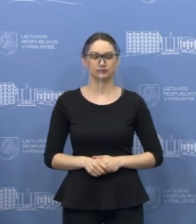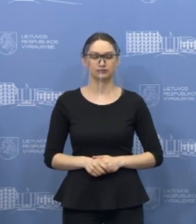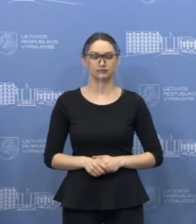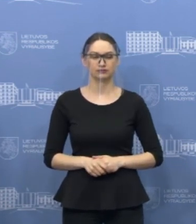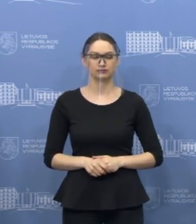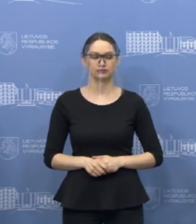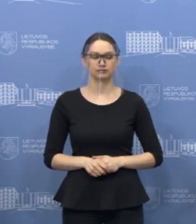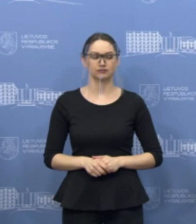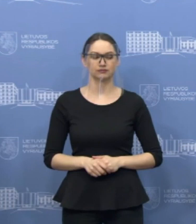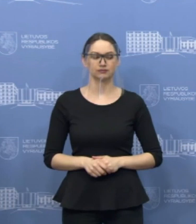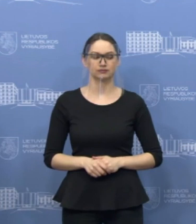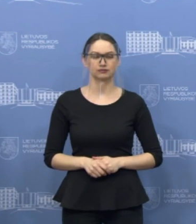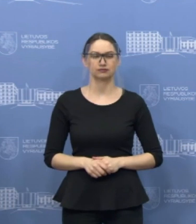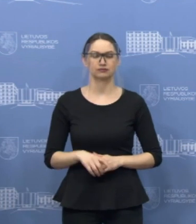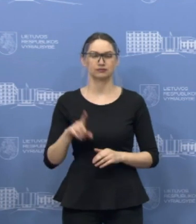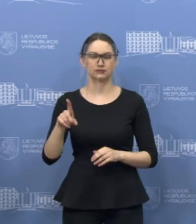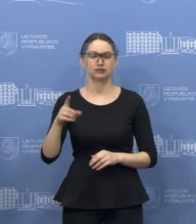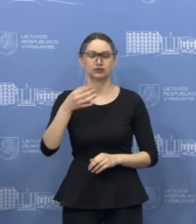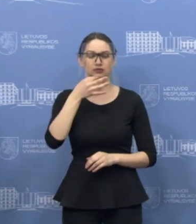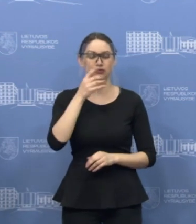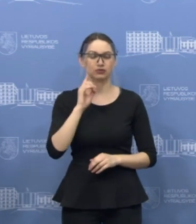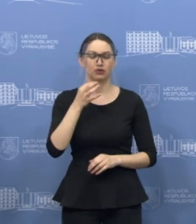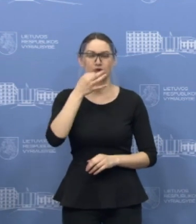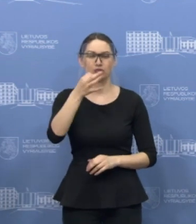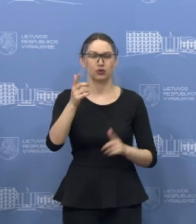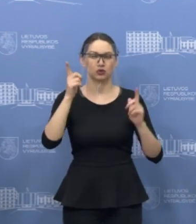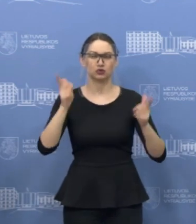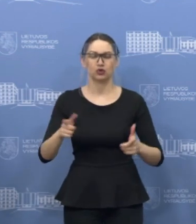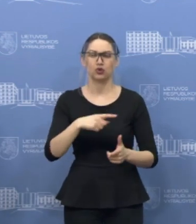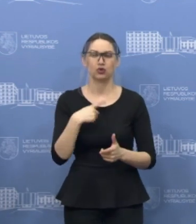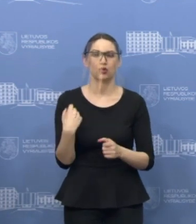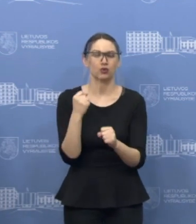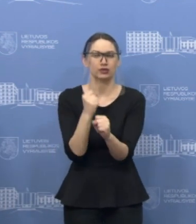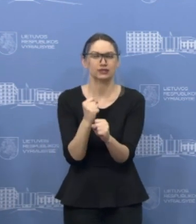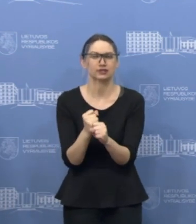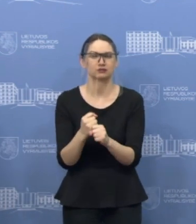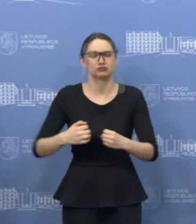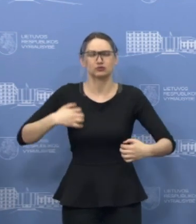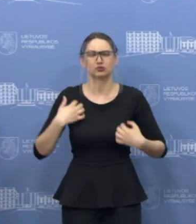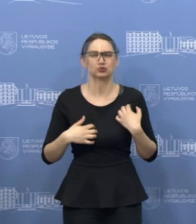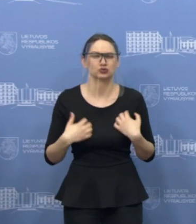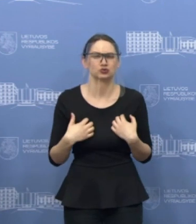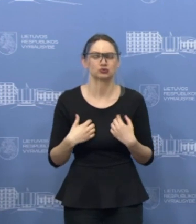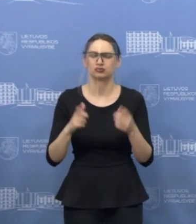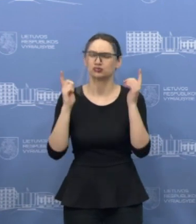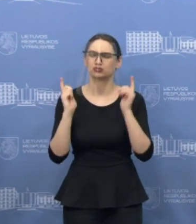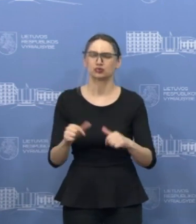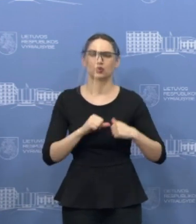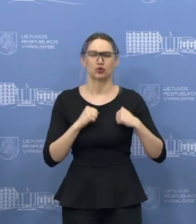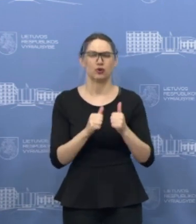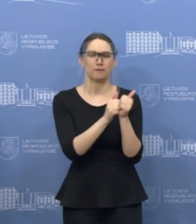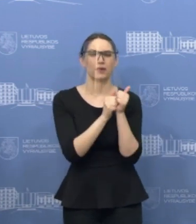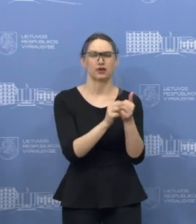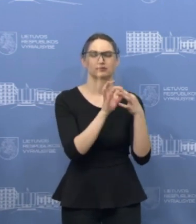Tai turbūt tik pasakysiu, kad daug dirbame, skubame, kaip minėjau, bendradarbiaujame su visais partneriais,